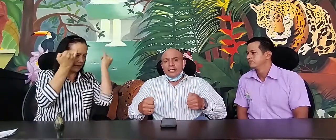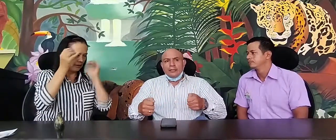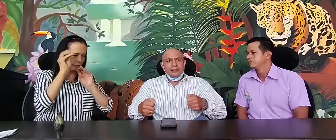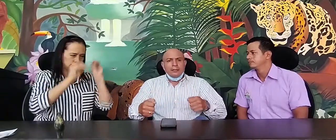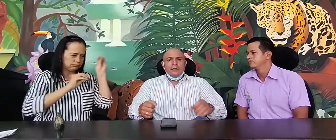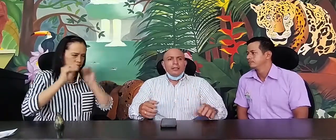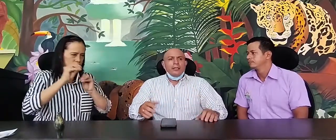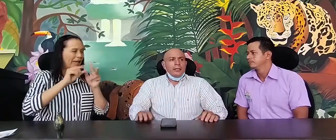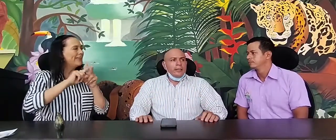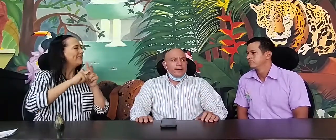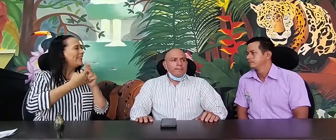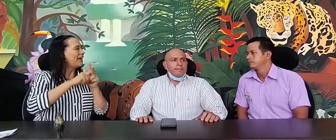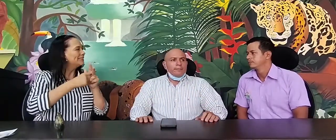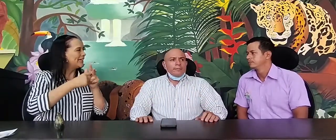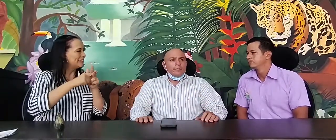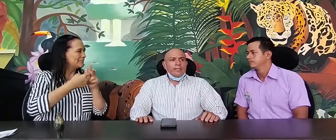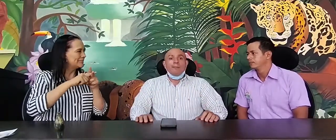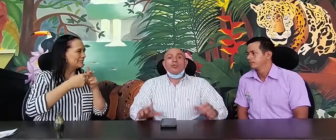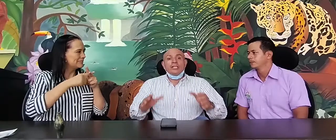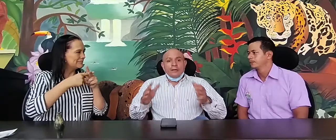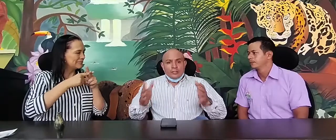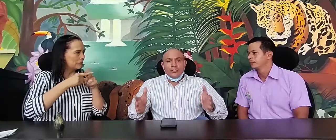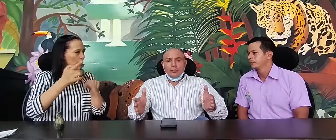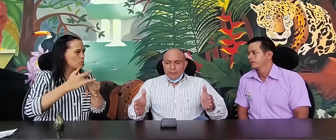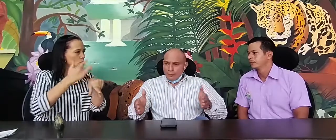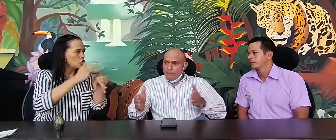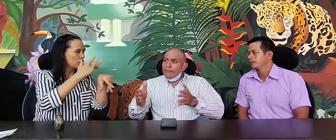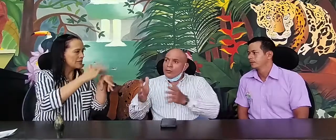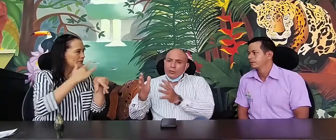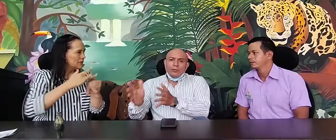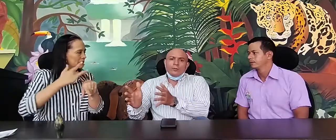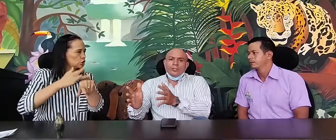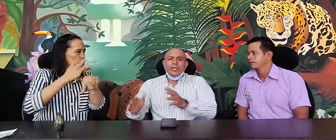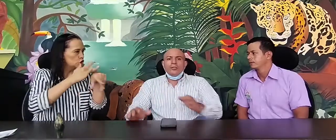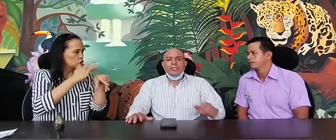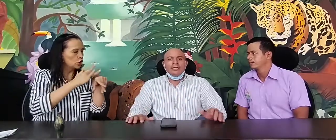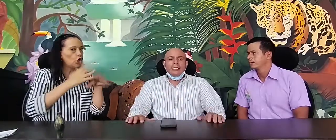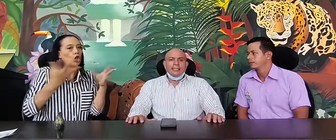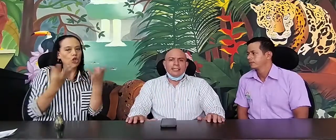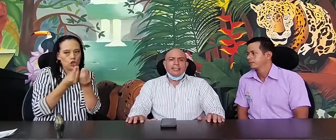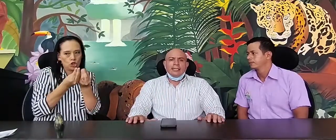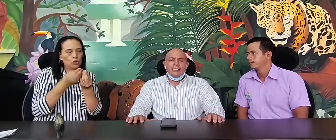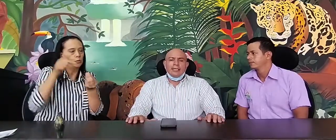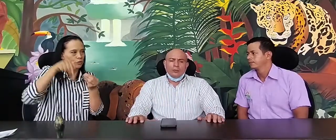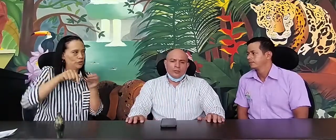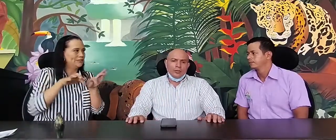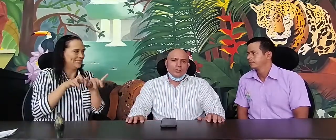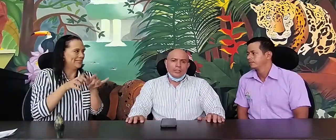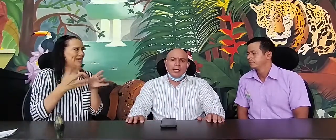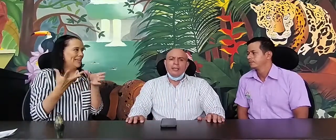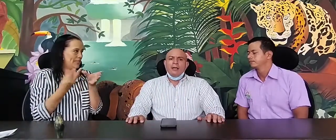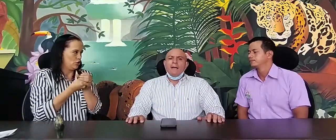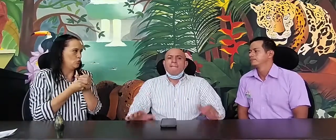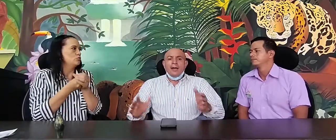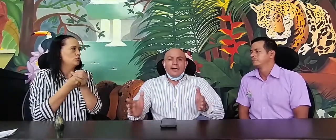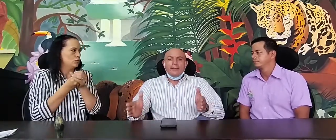de motivación con los funcionarios desde la Secretaría de Inclusión Social para